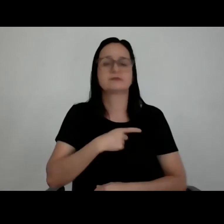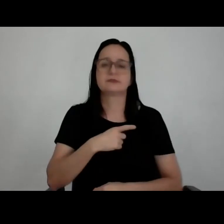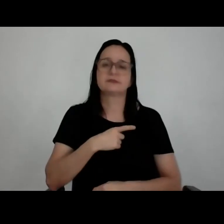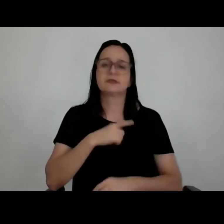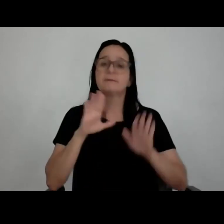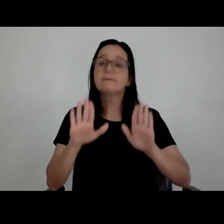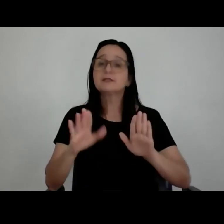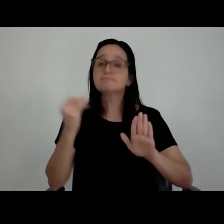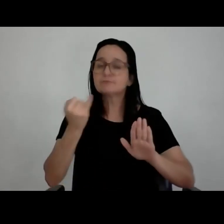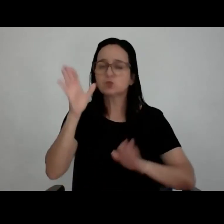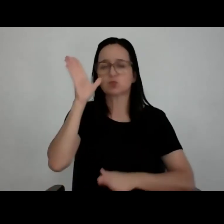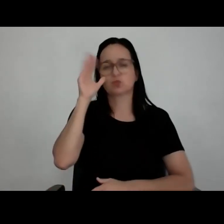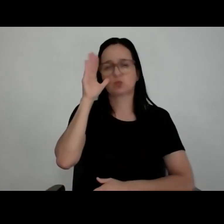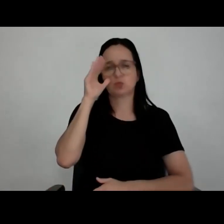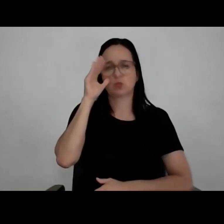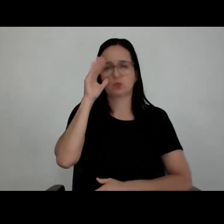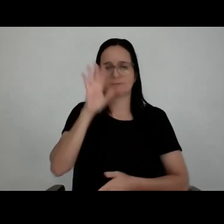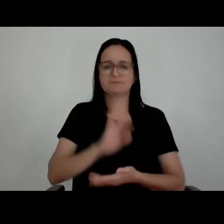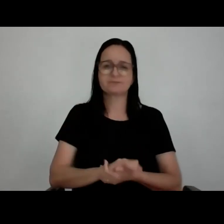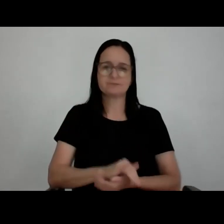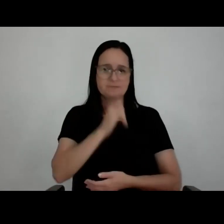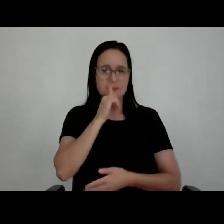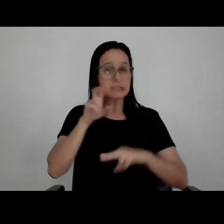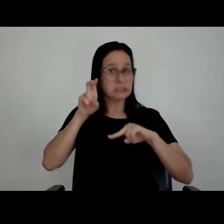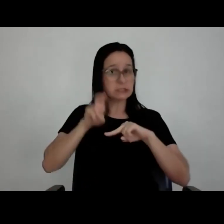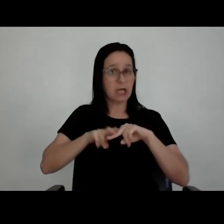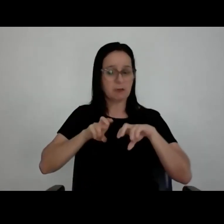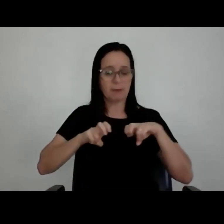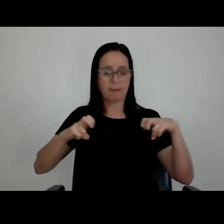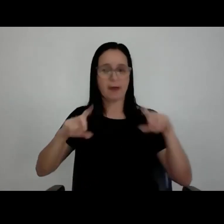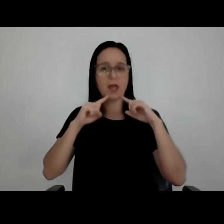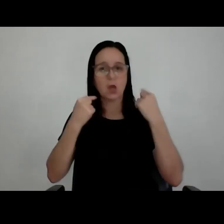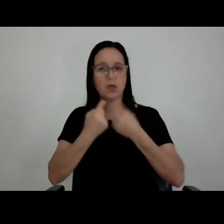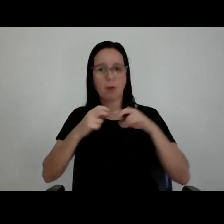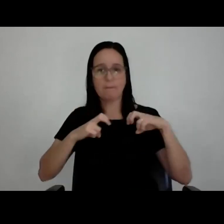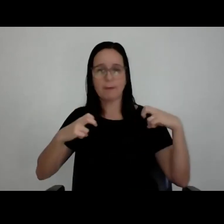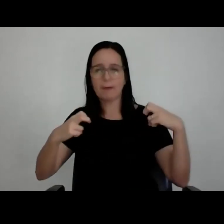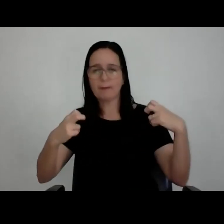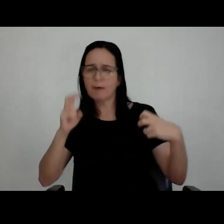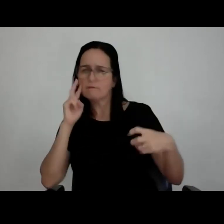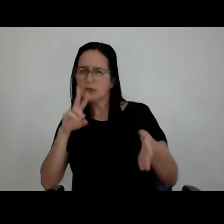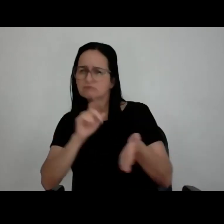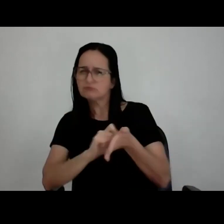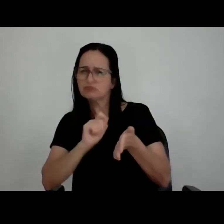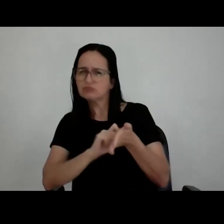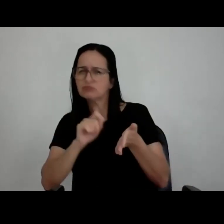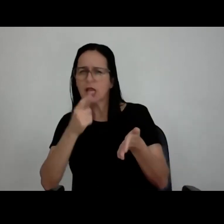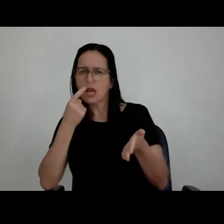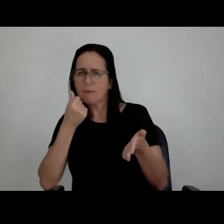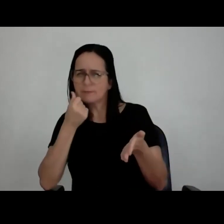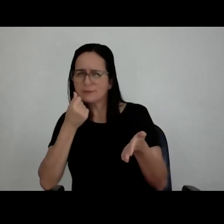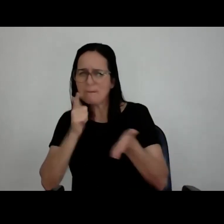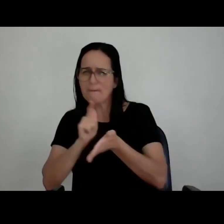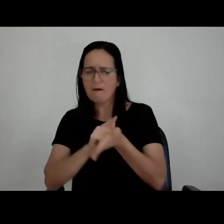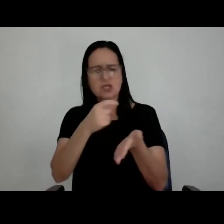curioso, porque eu falo assim, sente em uma reunião com profissionais, sentou na reunião, bota um bloco na mesa, puxa o lápis e